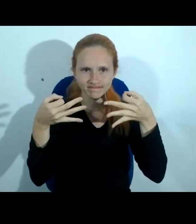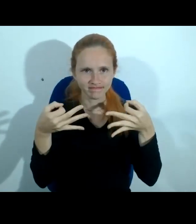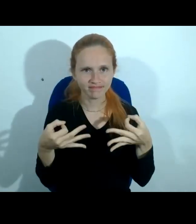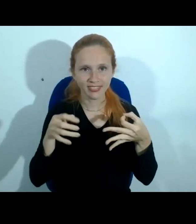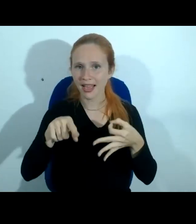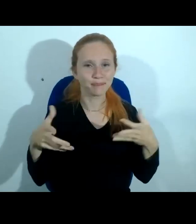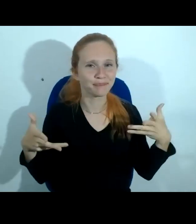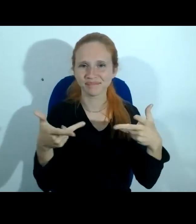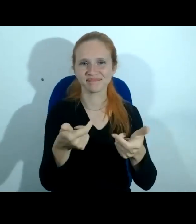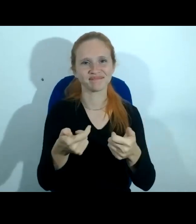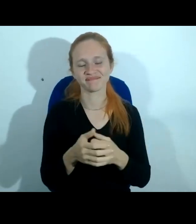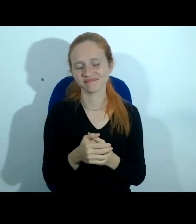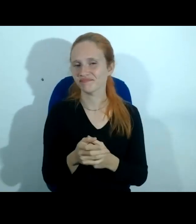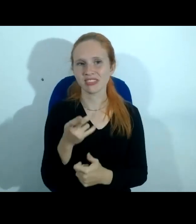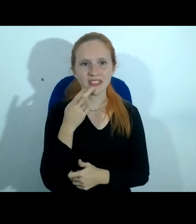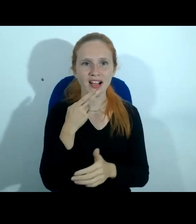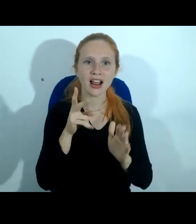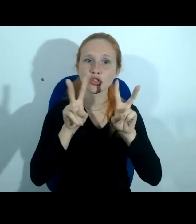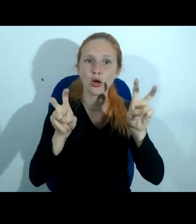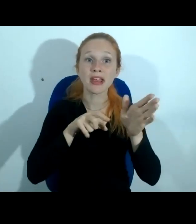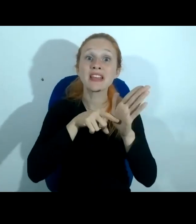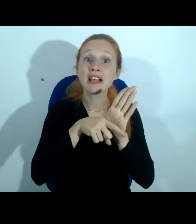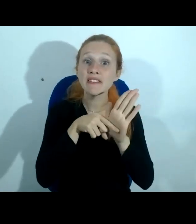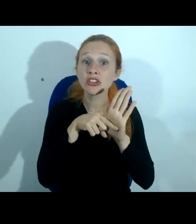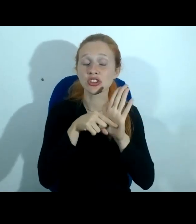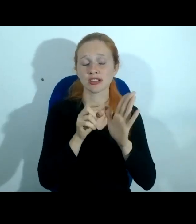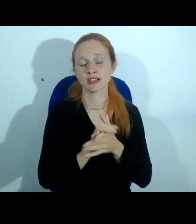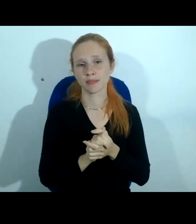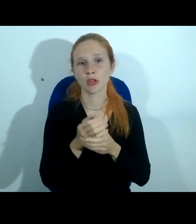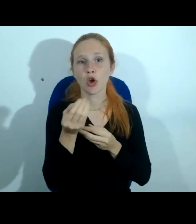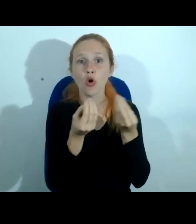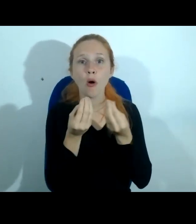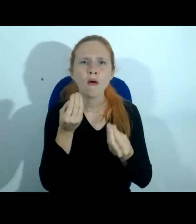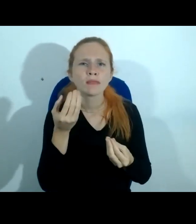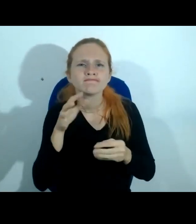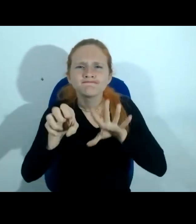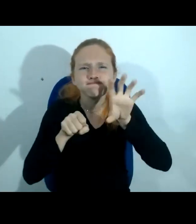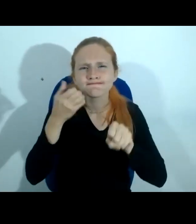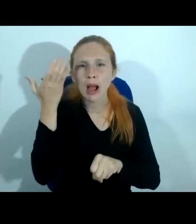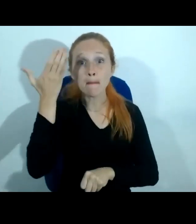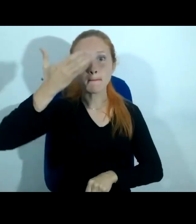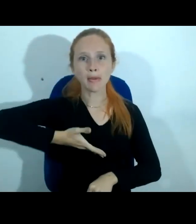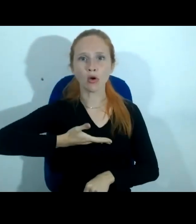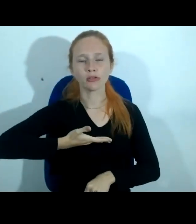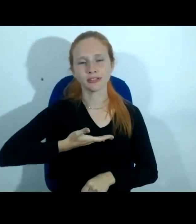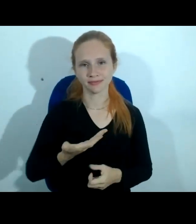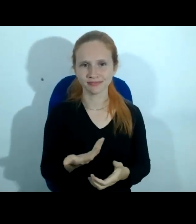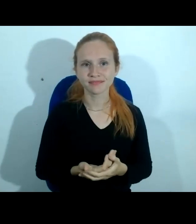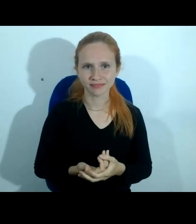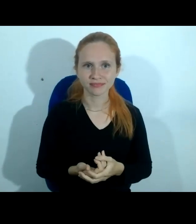maravilhoso, falar sobre investigação, falar sobre meios de obtenção de prova, poder dividir com